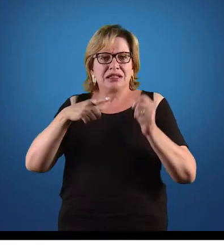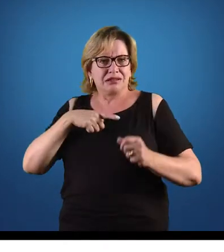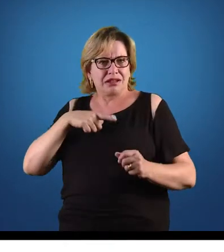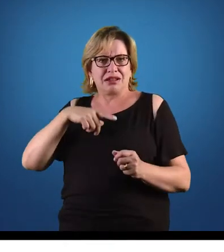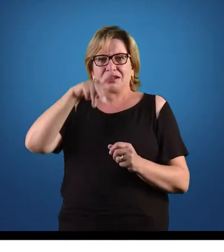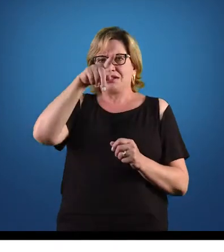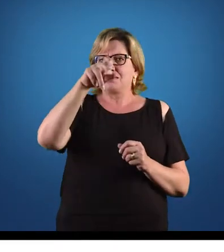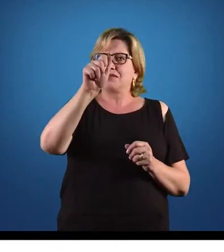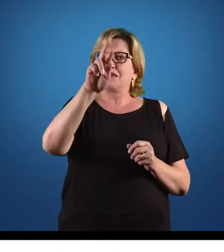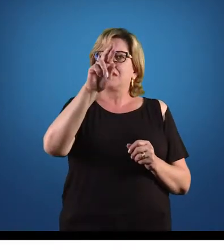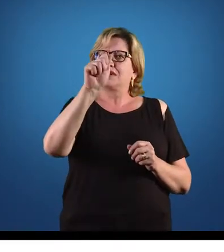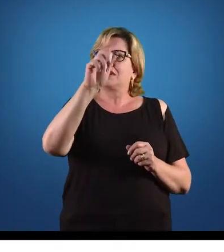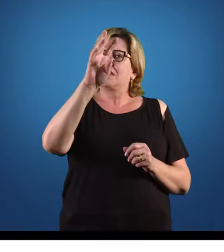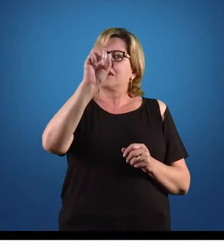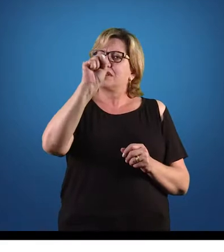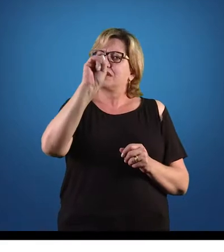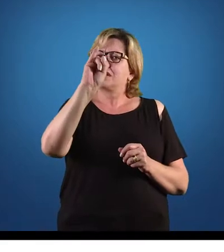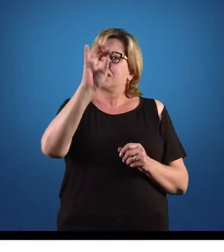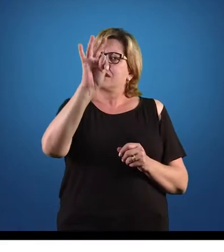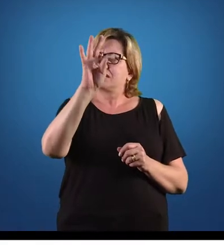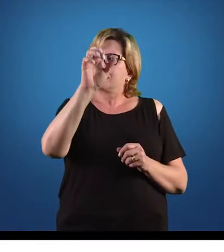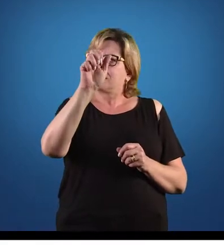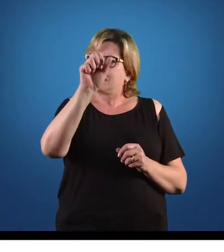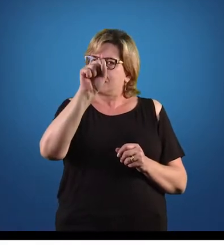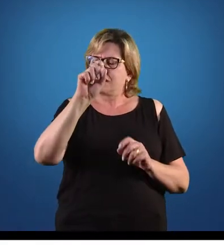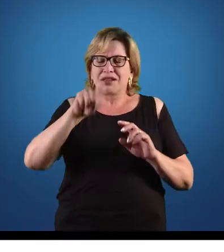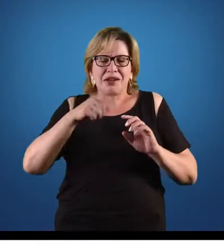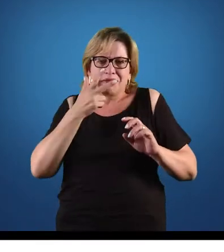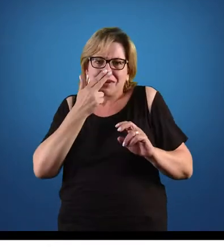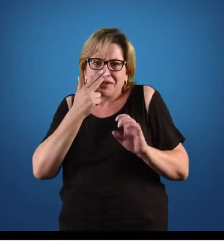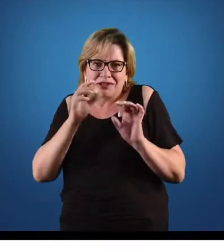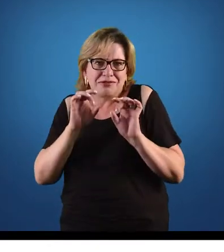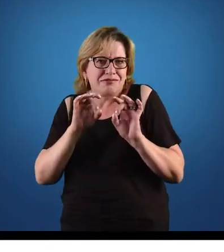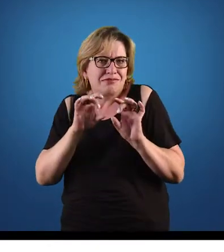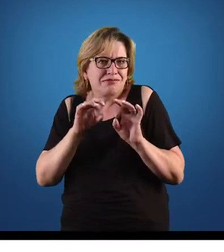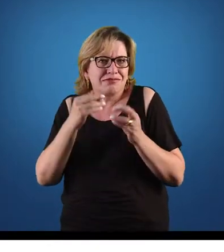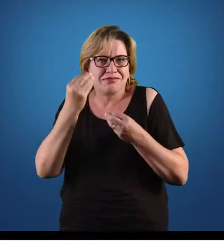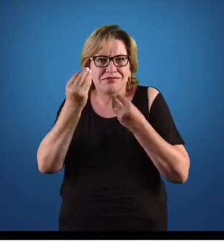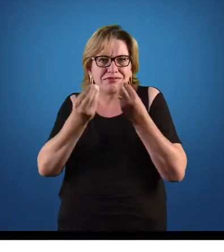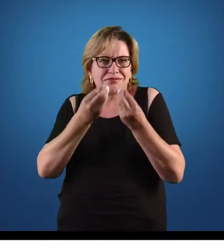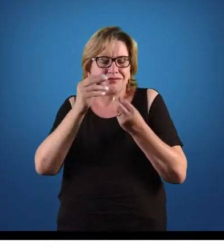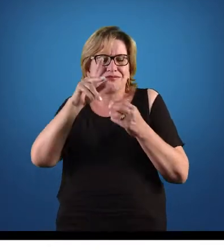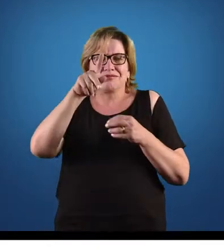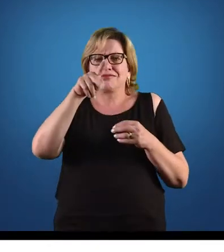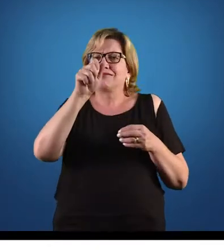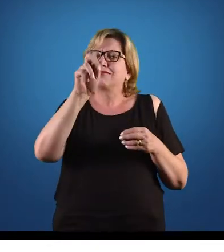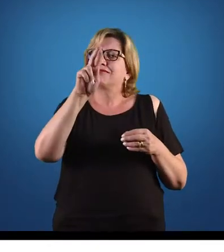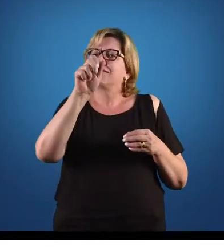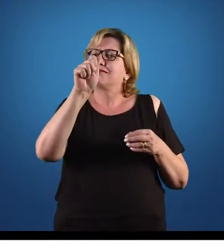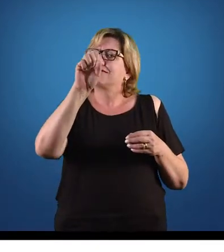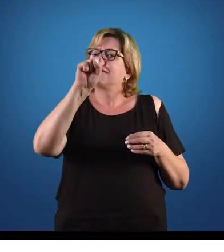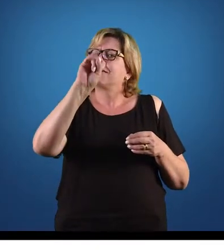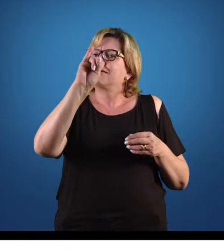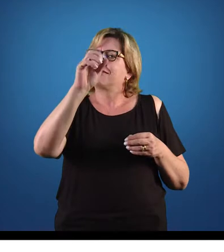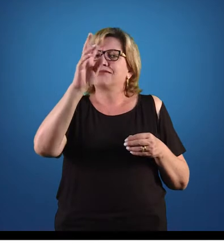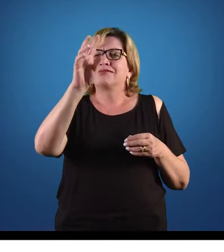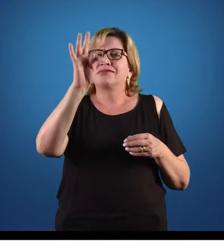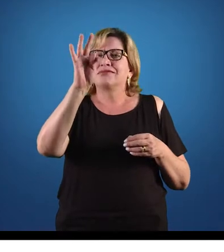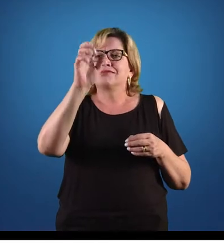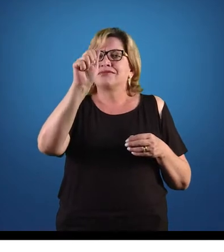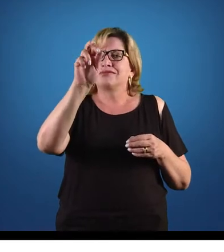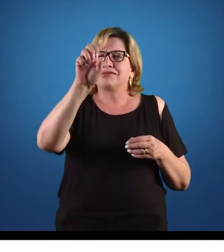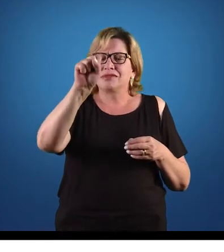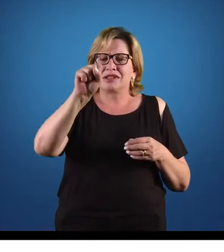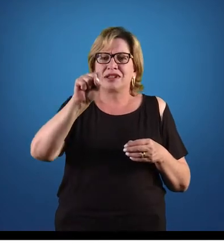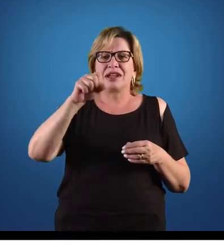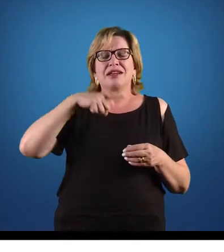espécies de vida livre, mas eles se especializaram muito como animais parasitos de outros organismos. Existem nematodos